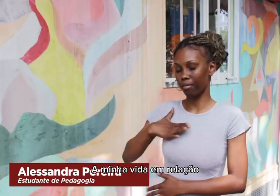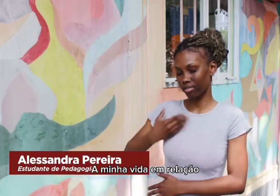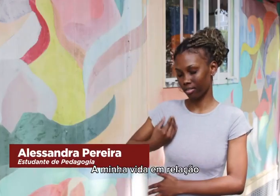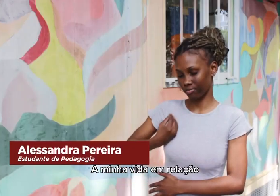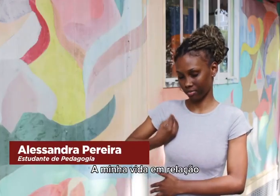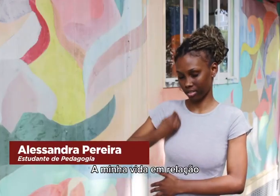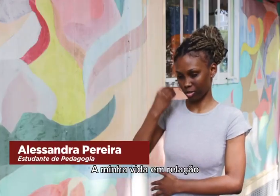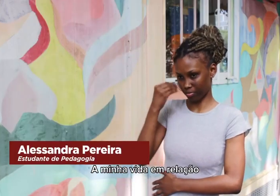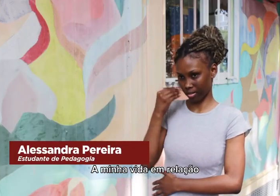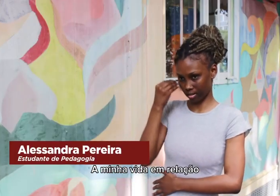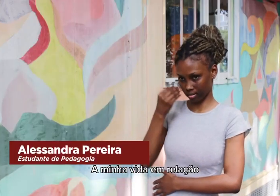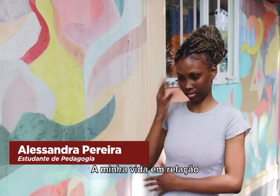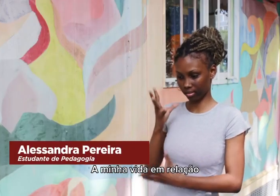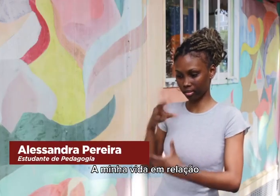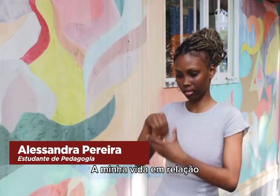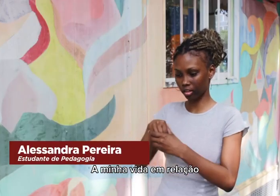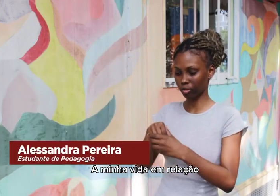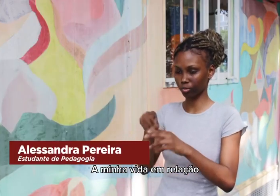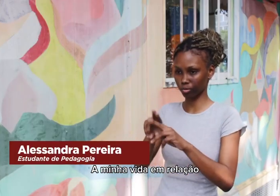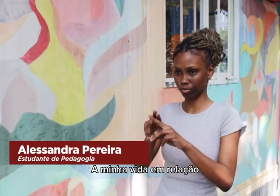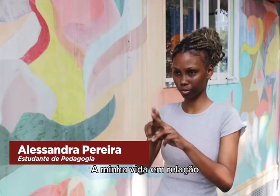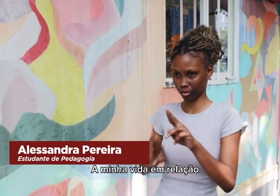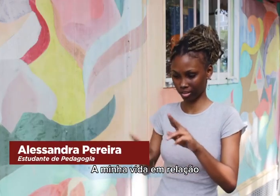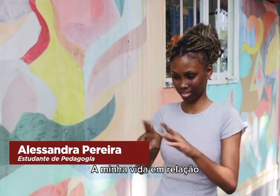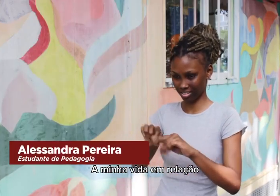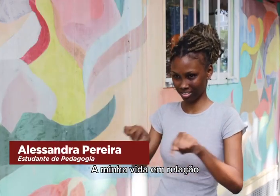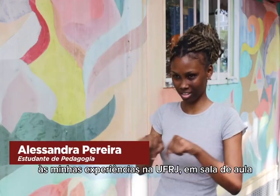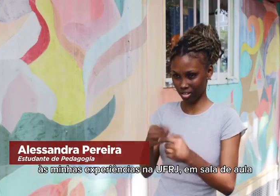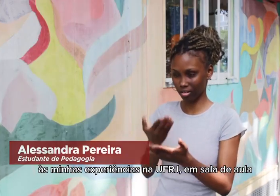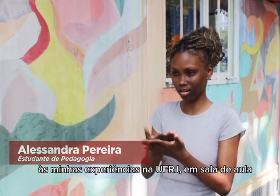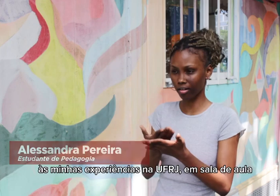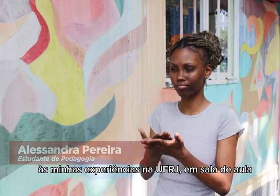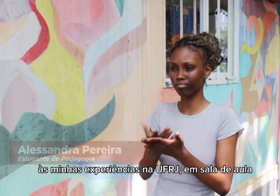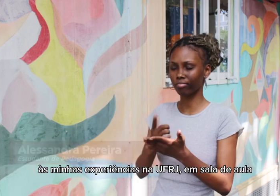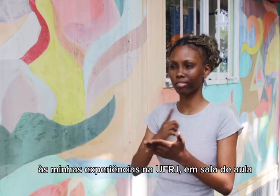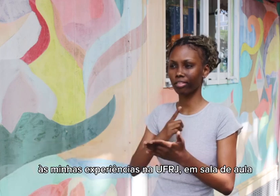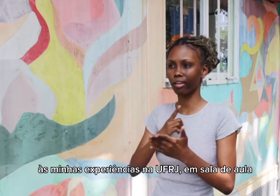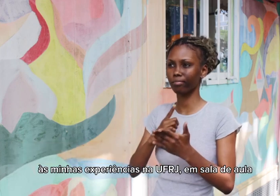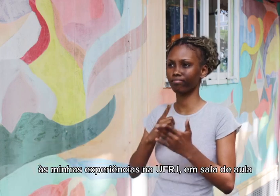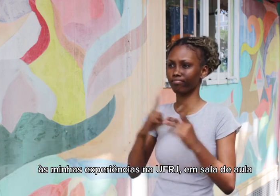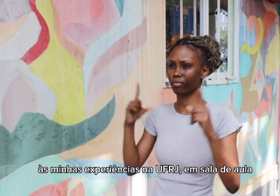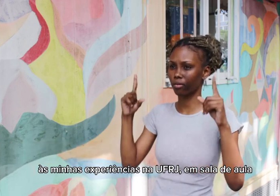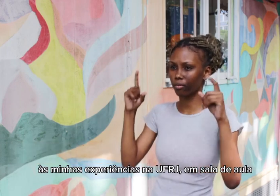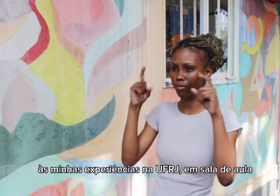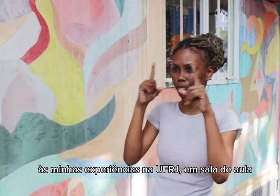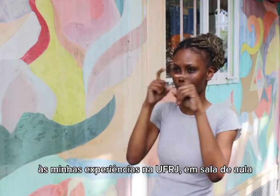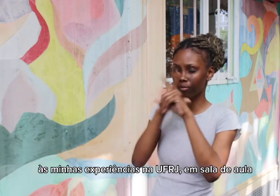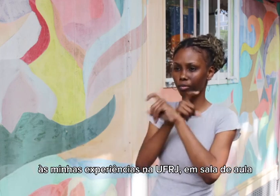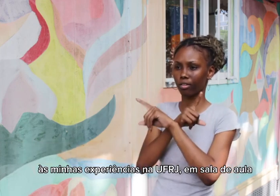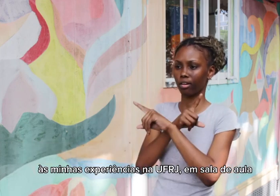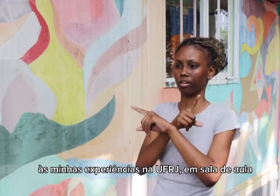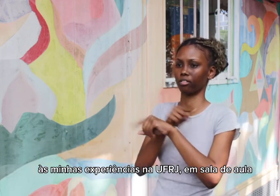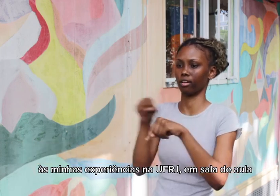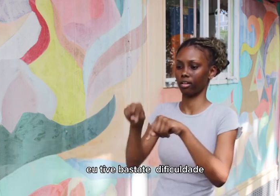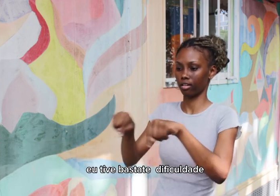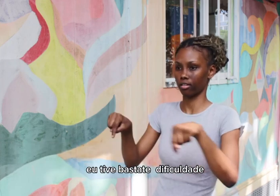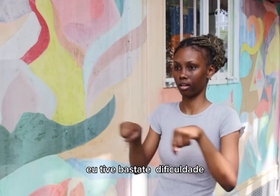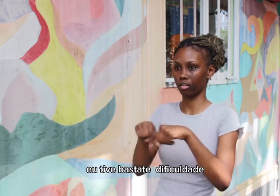A minha vida, em relação às minhas experiências na UFRJ, em sala de aula, eu tive bastante dificuldade. Os